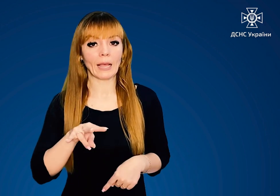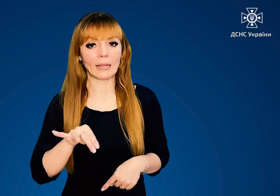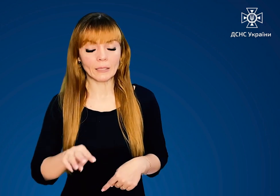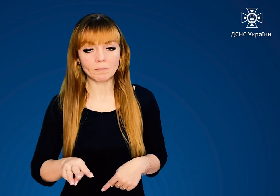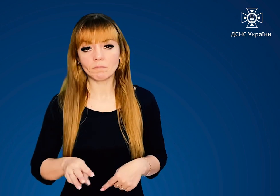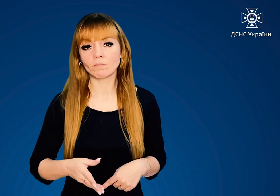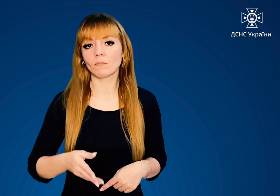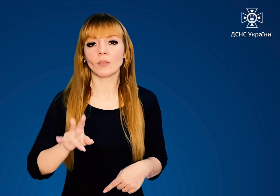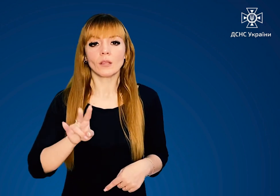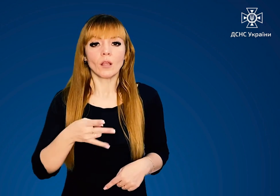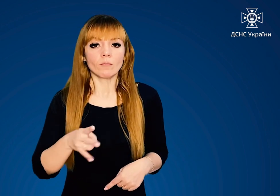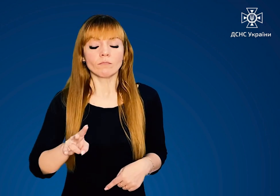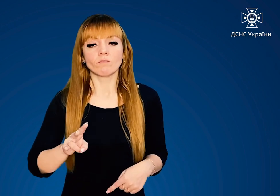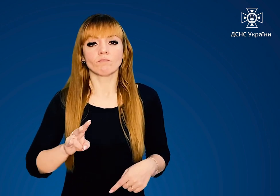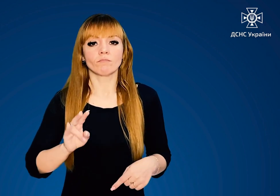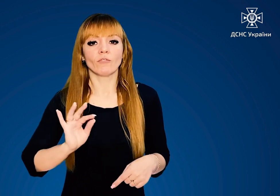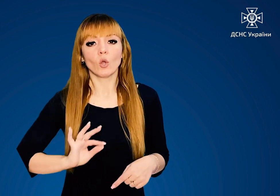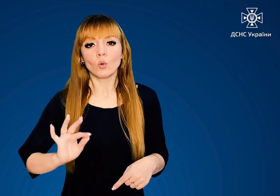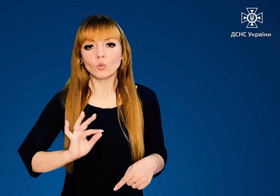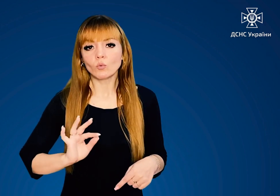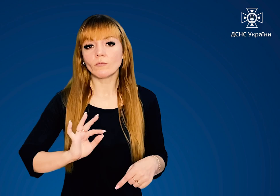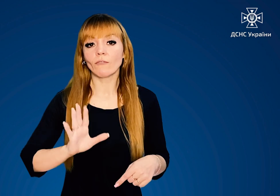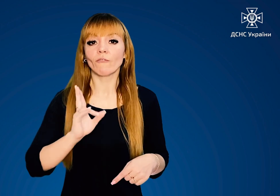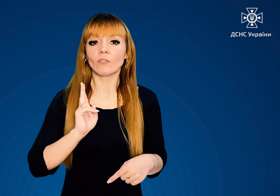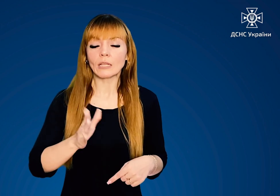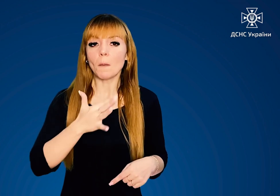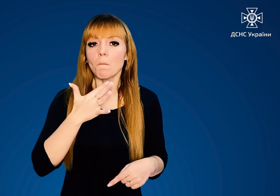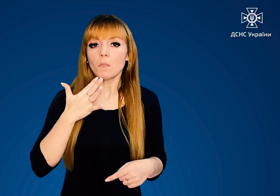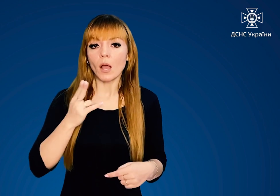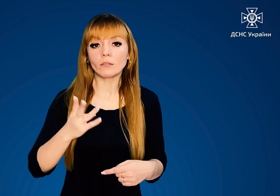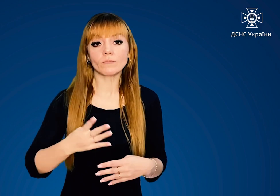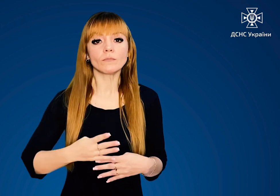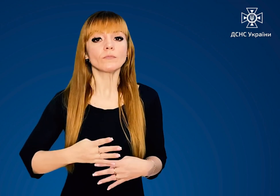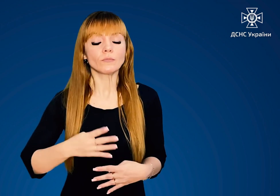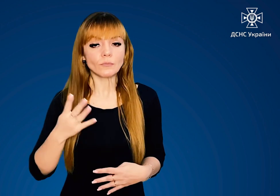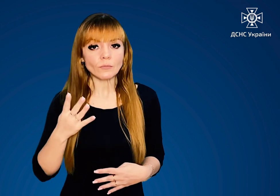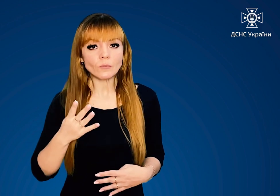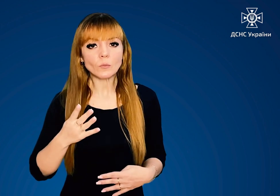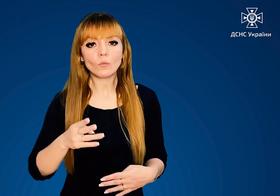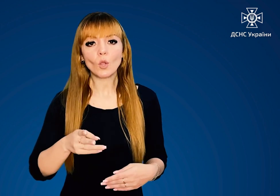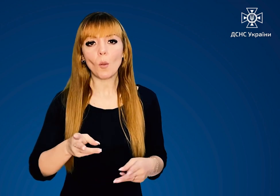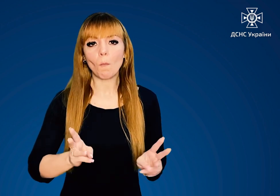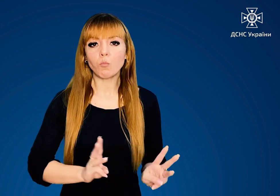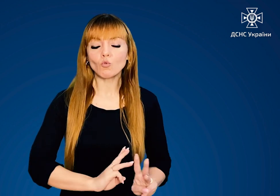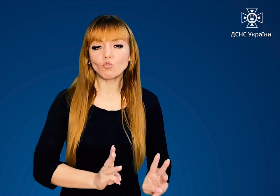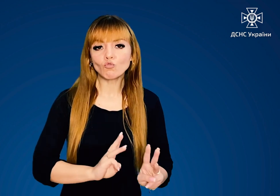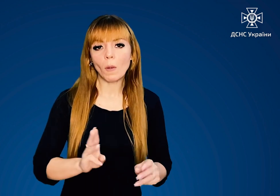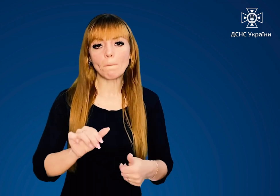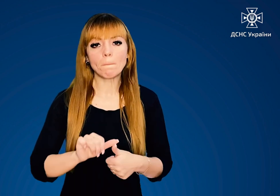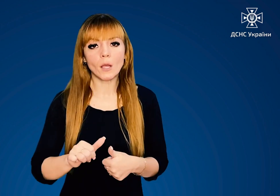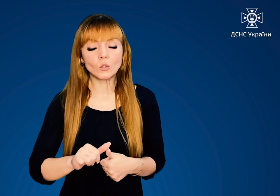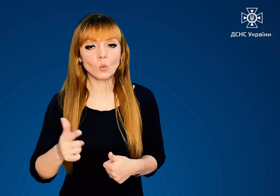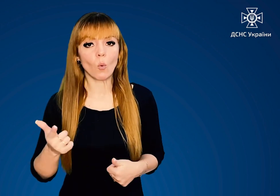Не рекомендується використання у квартирах багатоповерхових будинків, буржуйок,